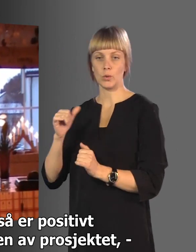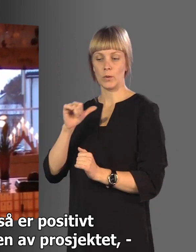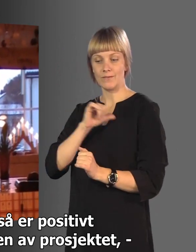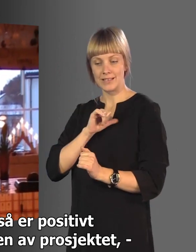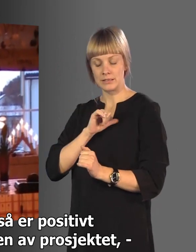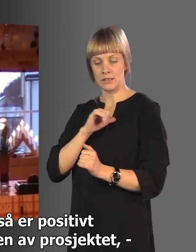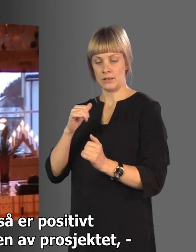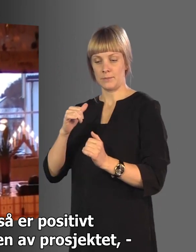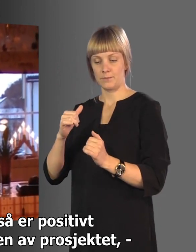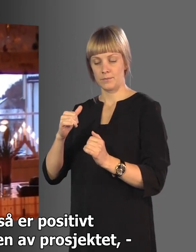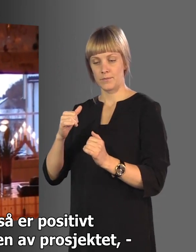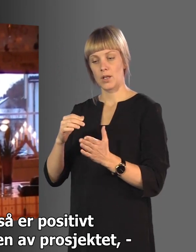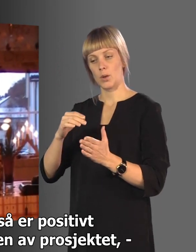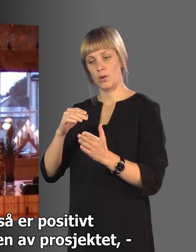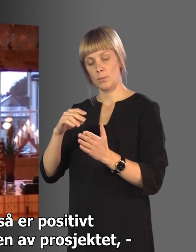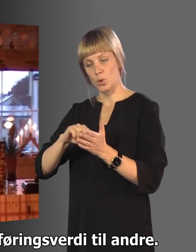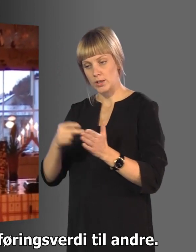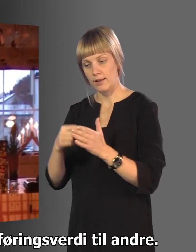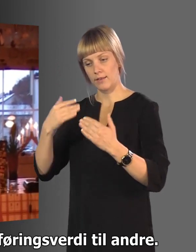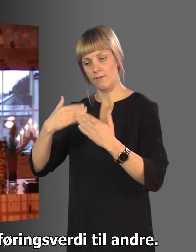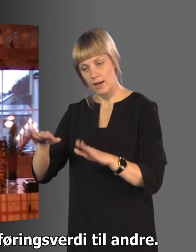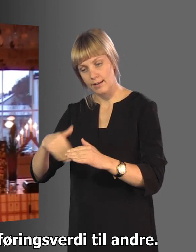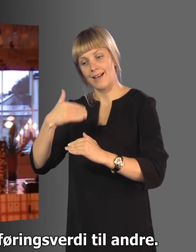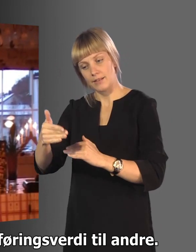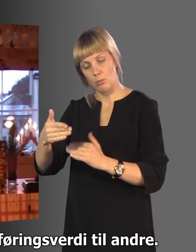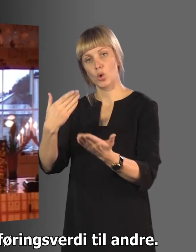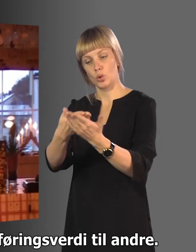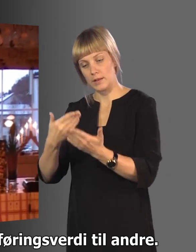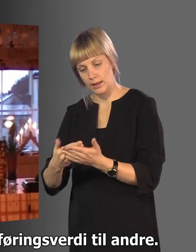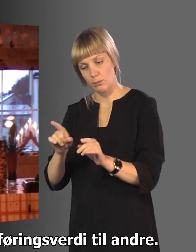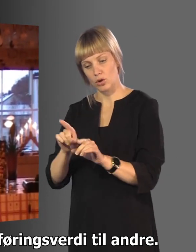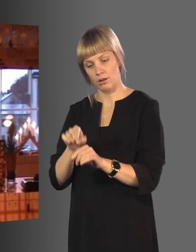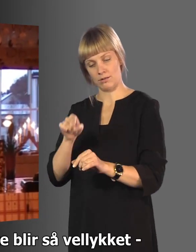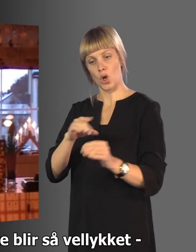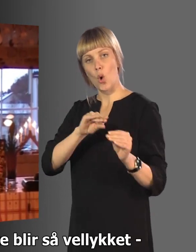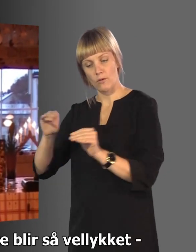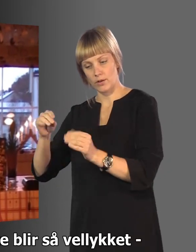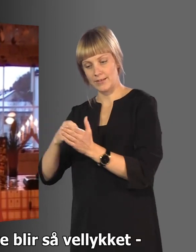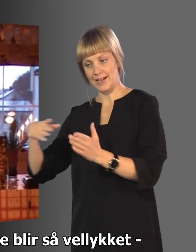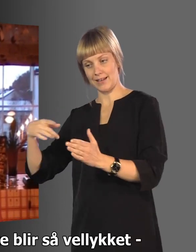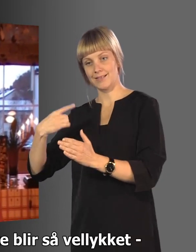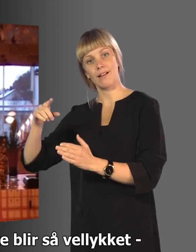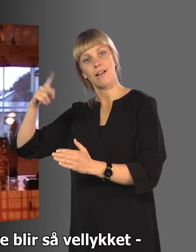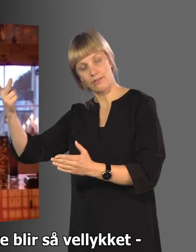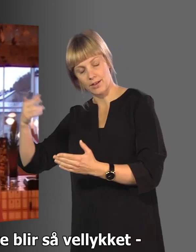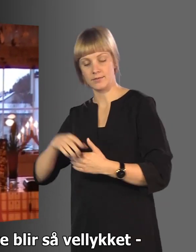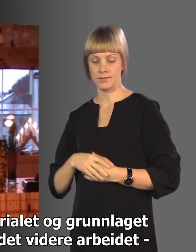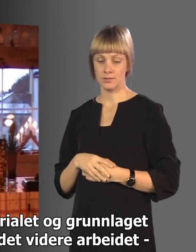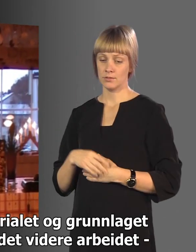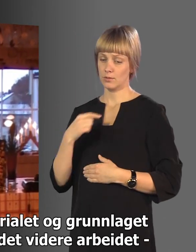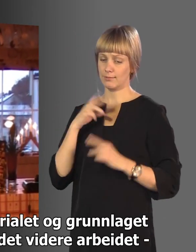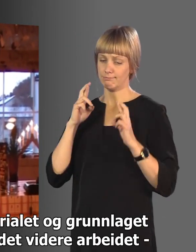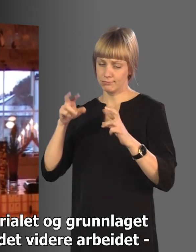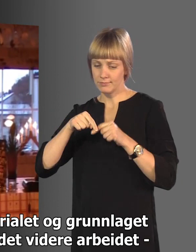positivt, er jo dokumentasjon av prosjektet, slik at det har en overføringsverdi til andre. Og jeg håper jo det her blir så